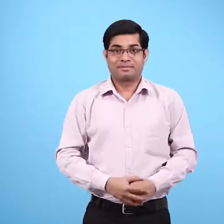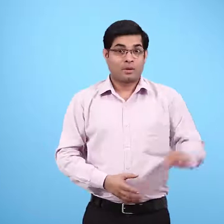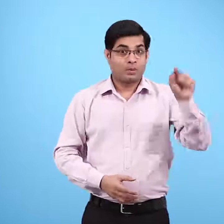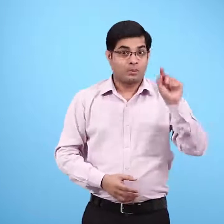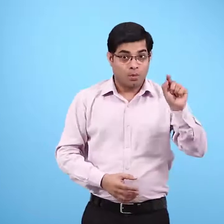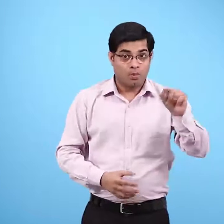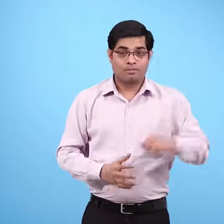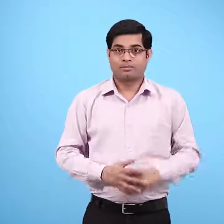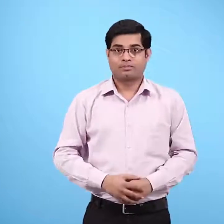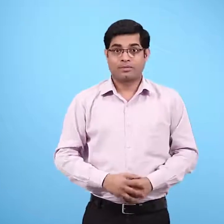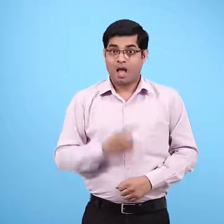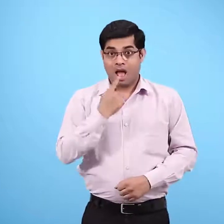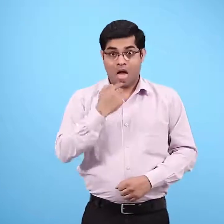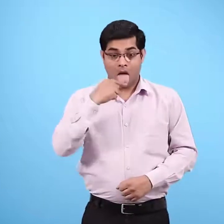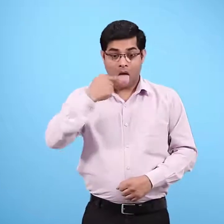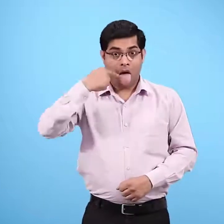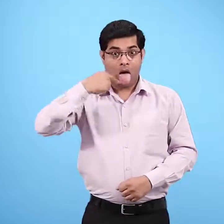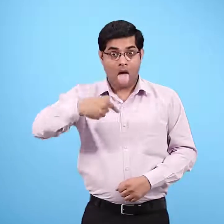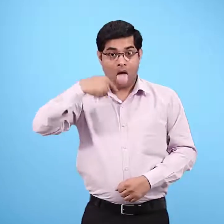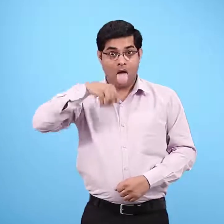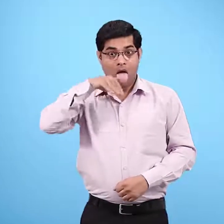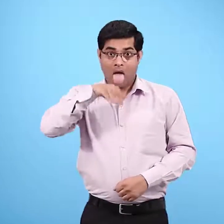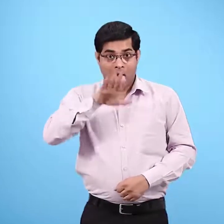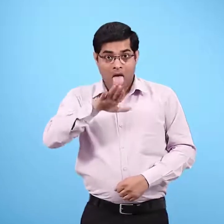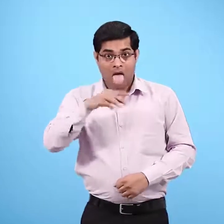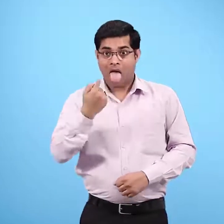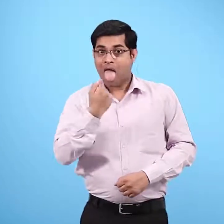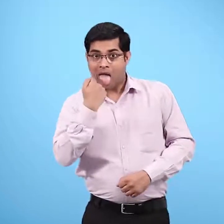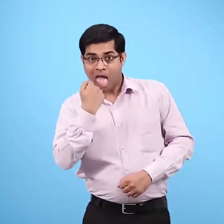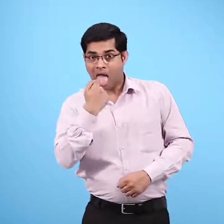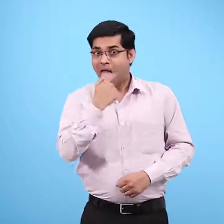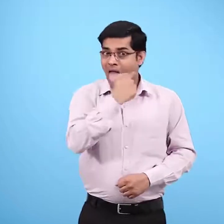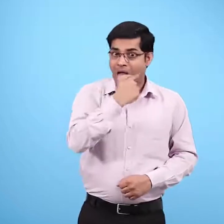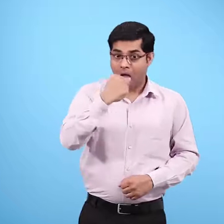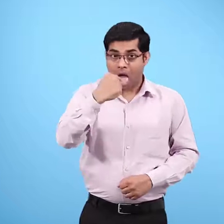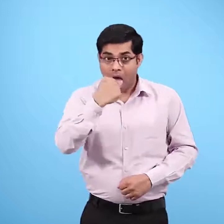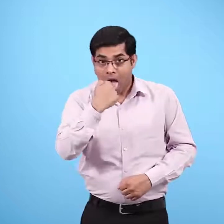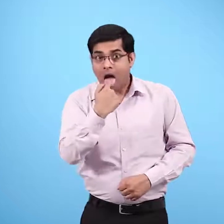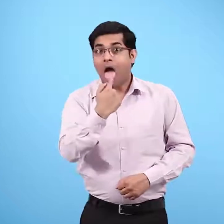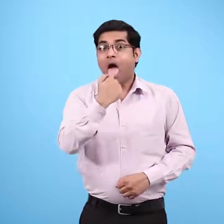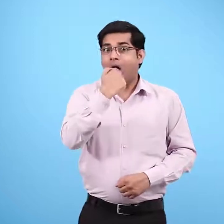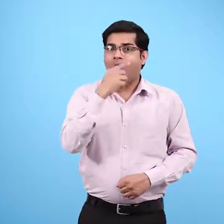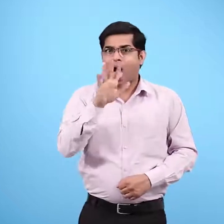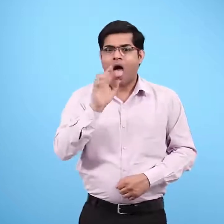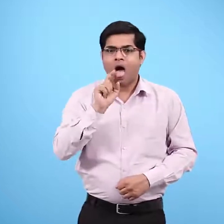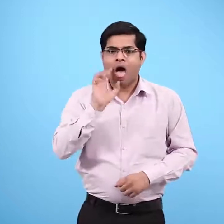जीब के कौन से हिस्से में स्वाद ज्यादा पता चल रहा था? आगे, पीछे,